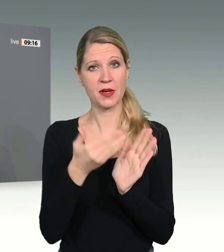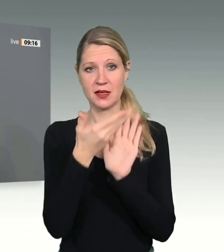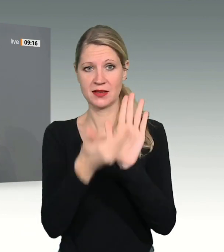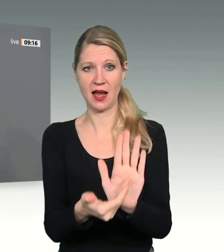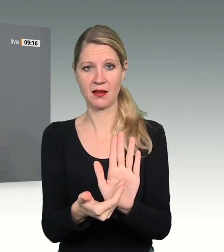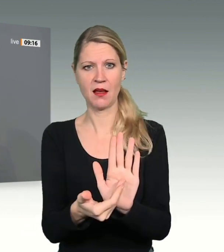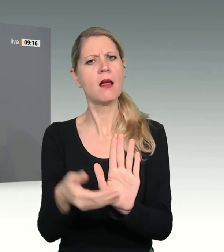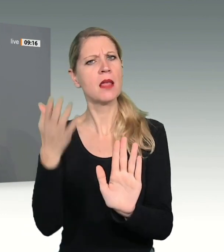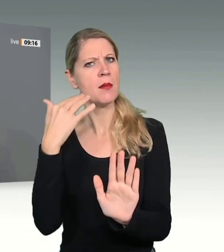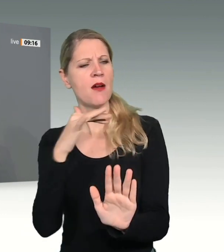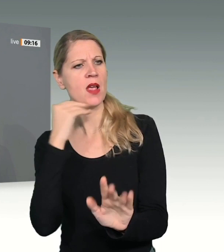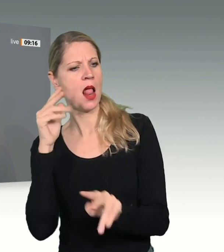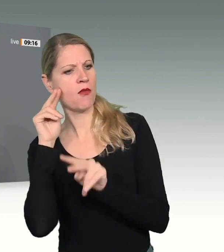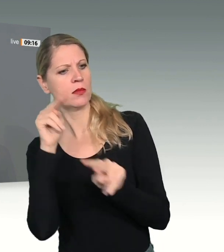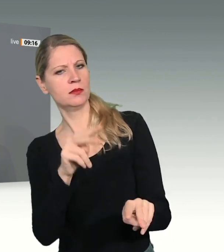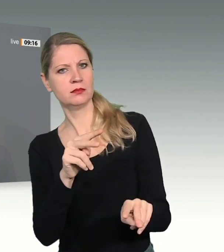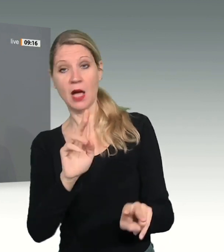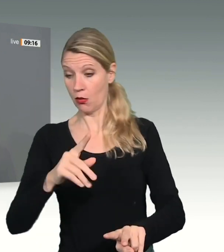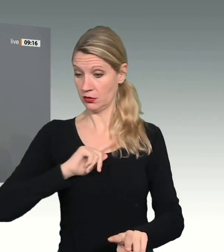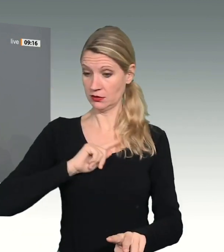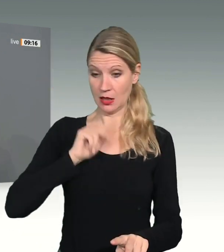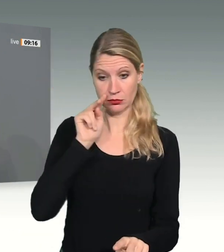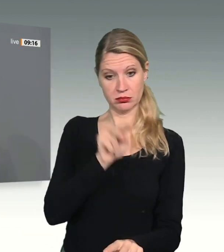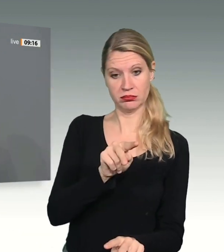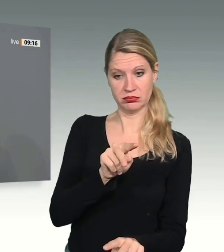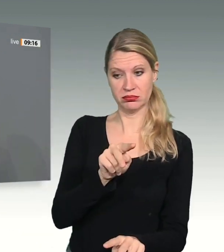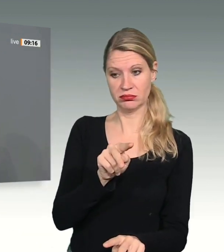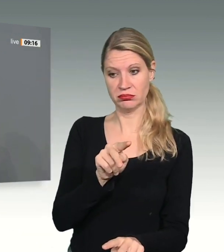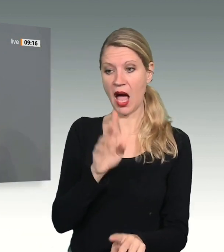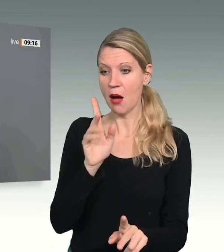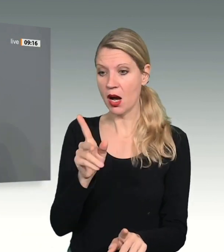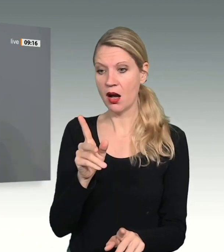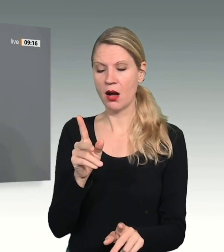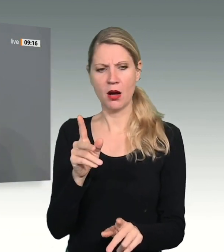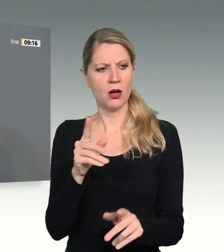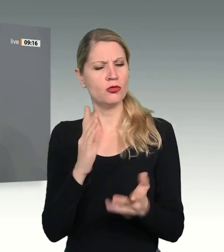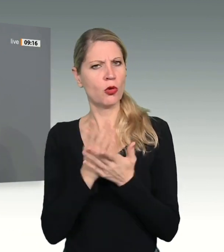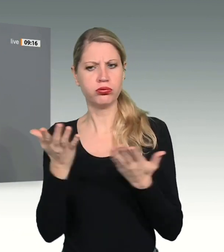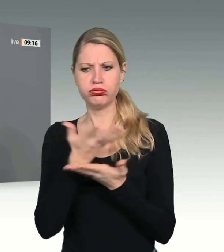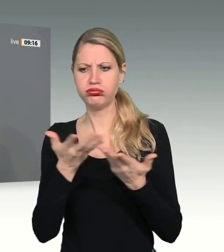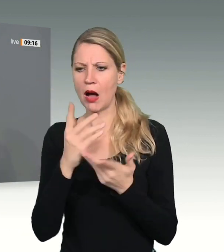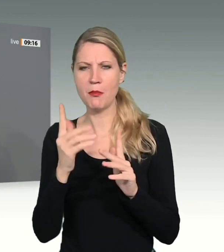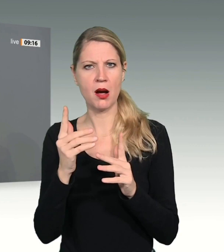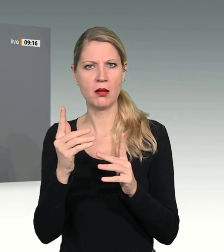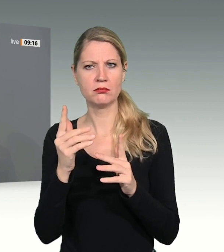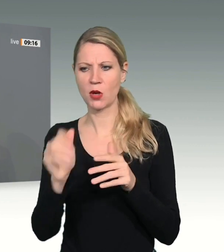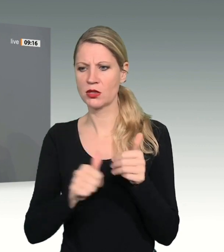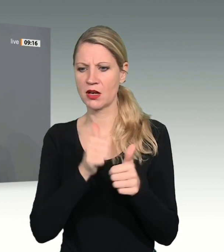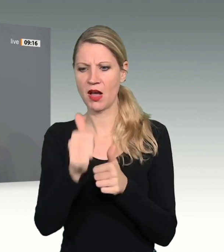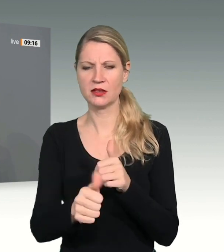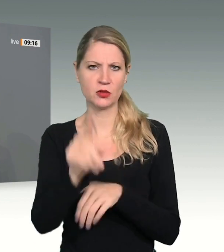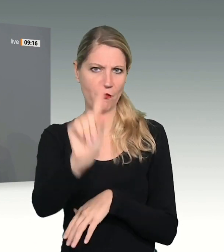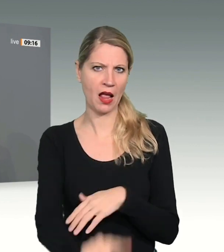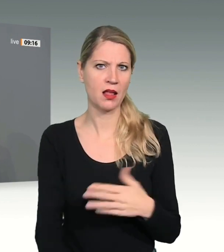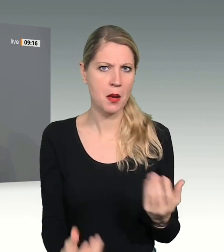leider zu wenig praktische Schlussfolgerungen gefunden. Auch deswegen verstehe ich, warum die junge